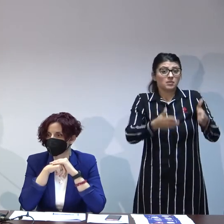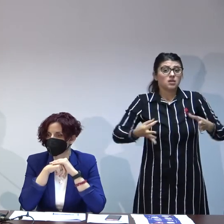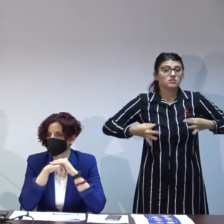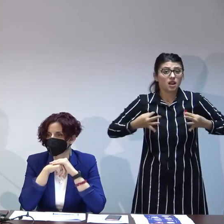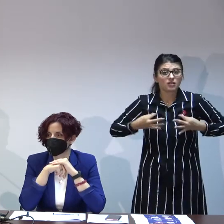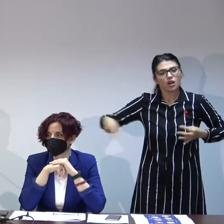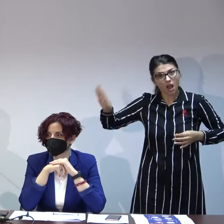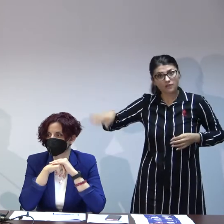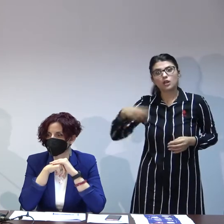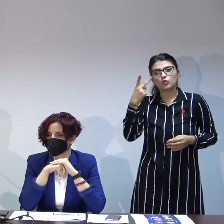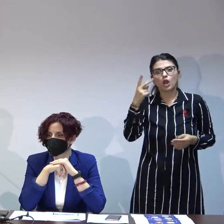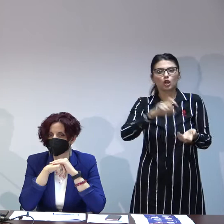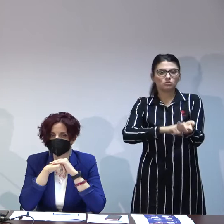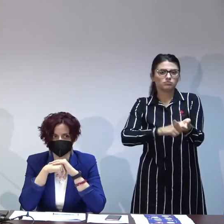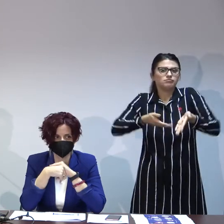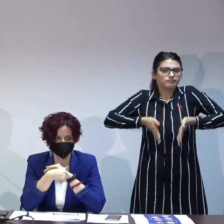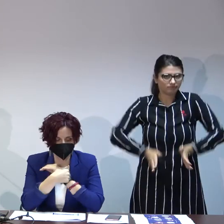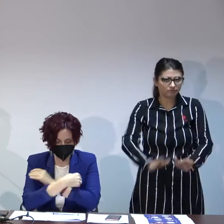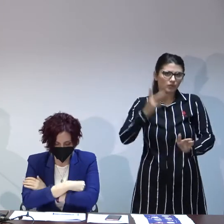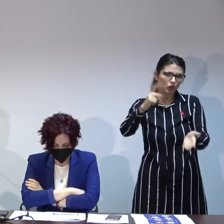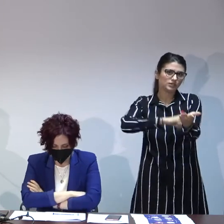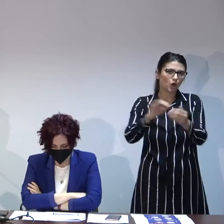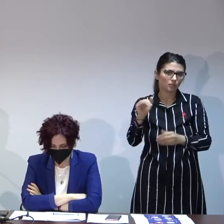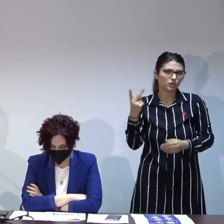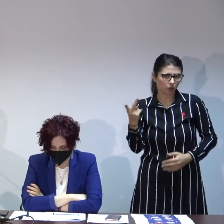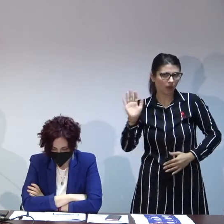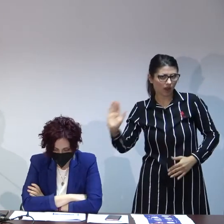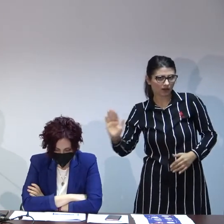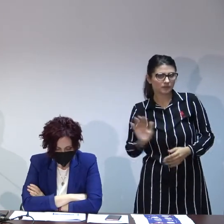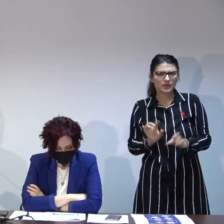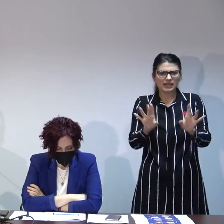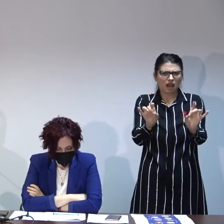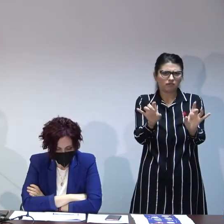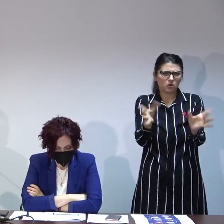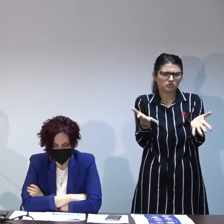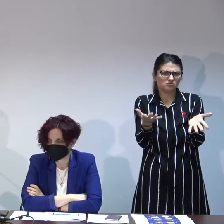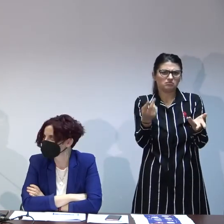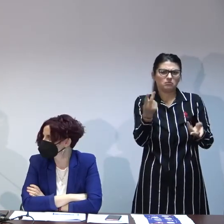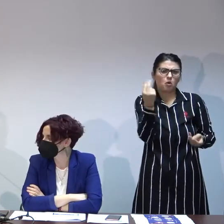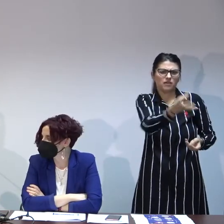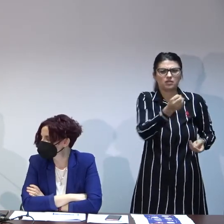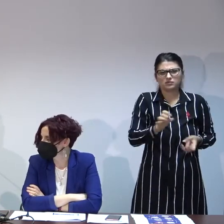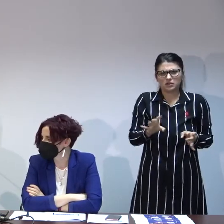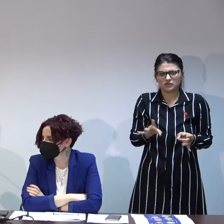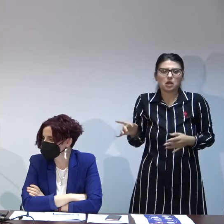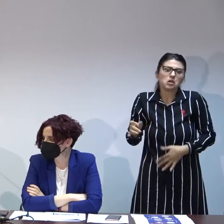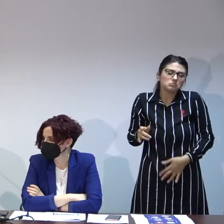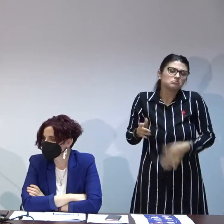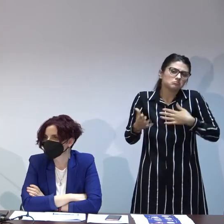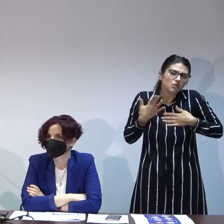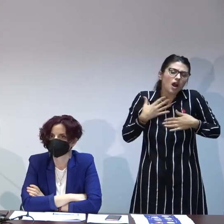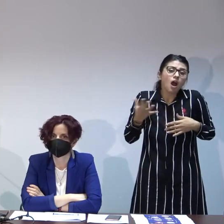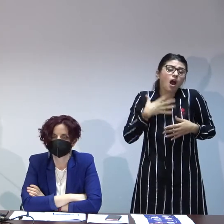noi avem și 2 copii biologici deci la noi n-am adoptat pentru că am avut nevoie deși nu cred că ne-a prată lucruri rău în asta noi am adoptat